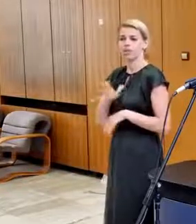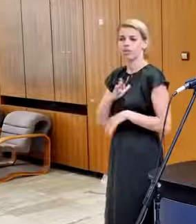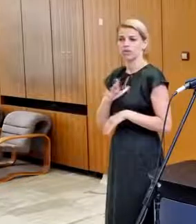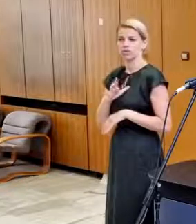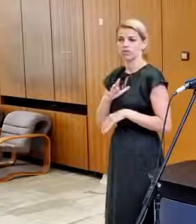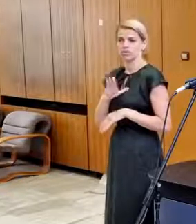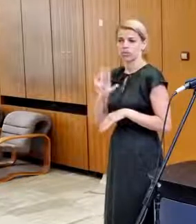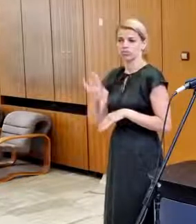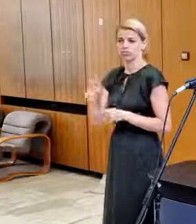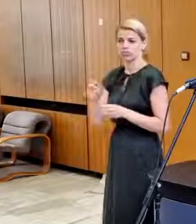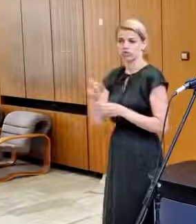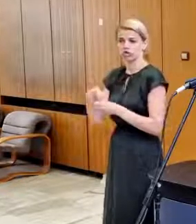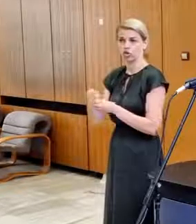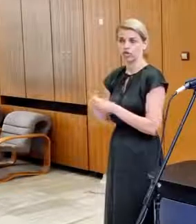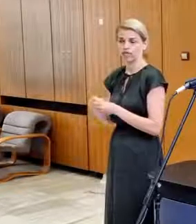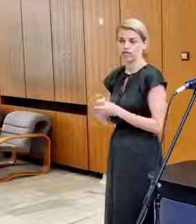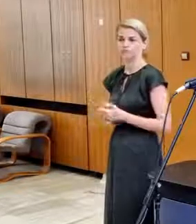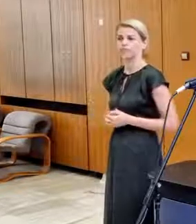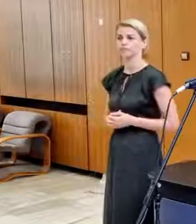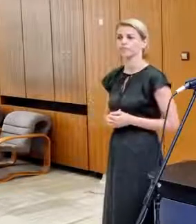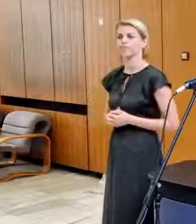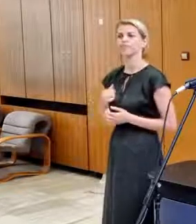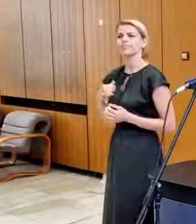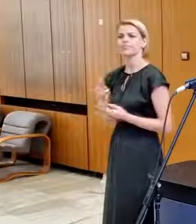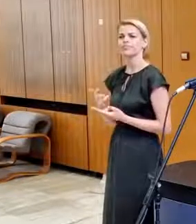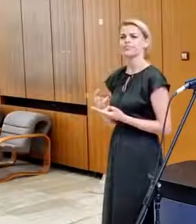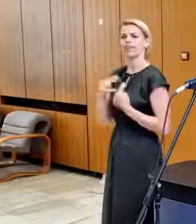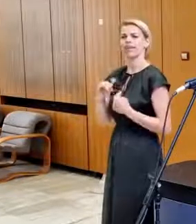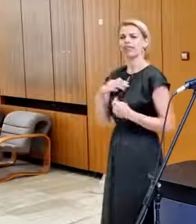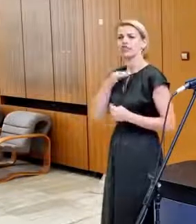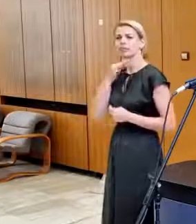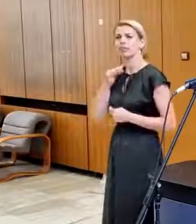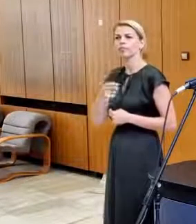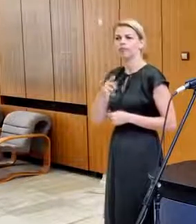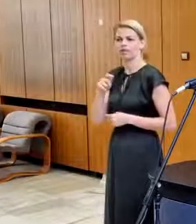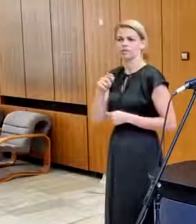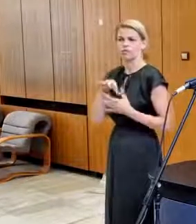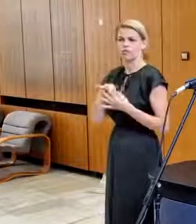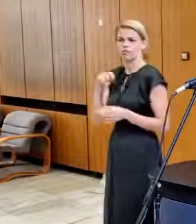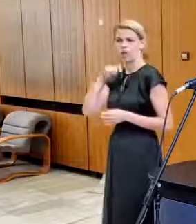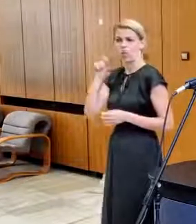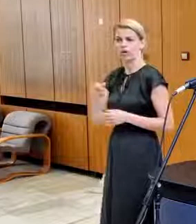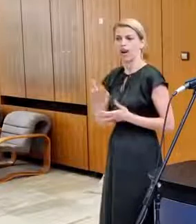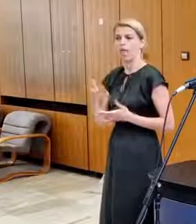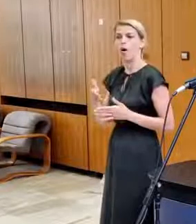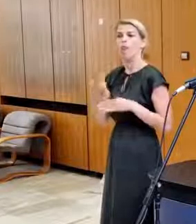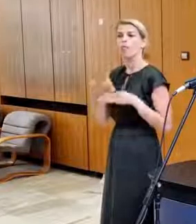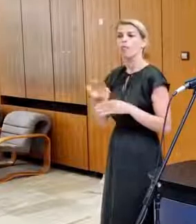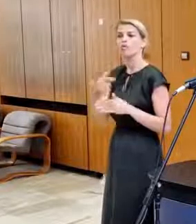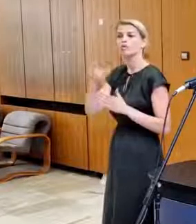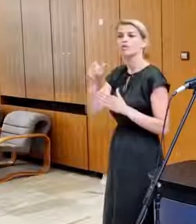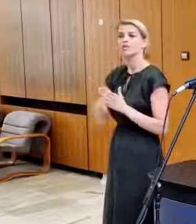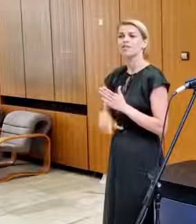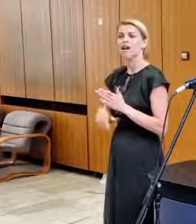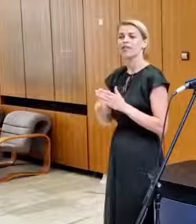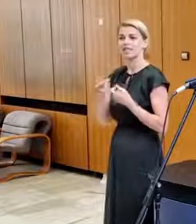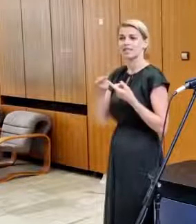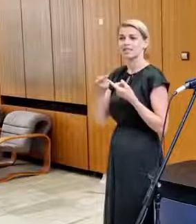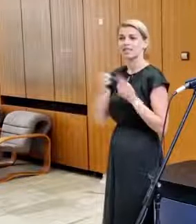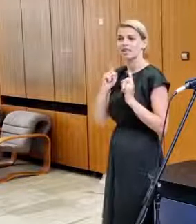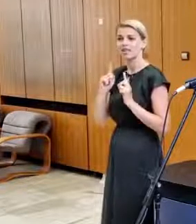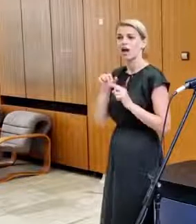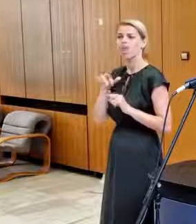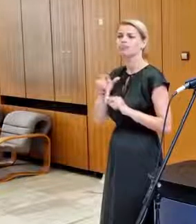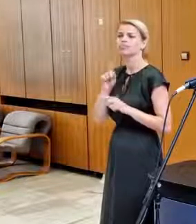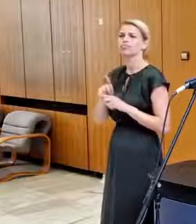členov a takto by sme k tomu mali pristúpiť. Vrátim sa naspäť v krajine, však dovolíte, lebo tá pomoc zo strany Slovenska je odhlasená na dlho dobo,